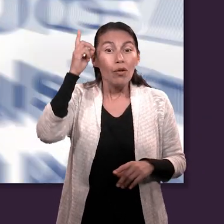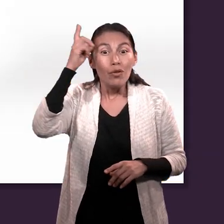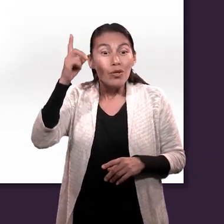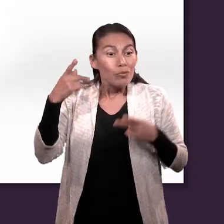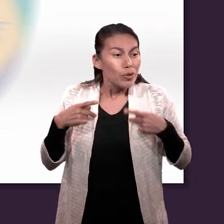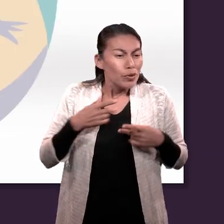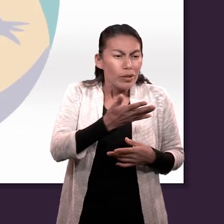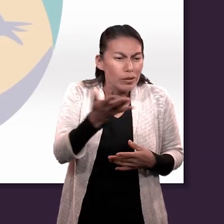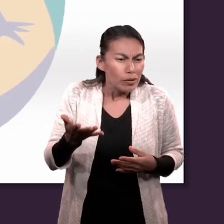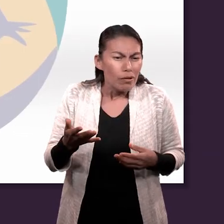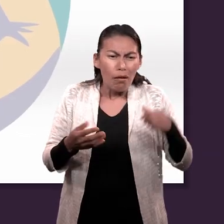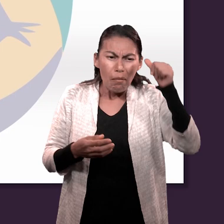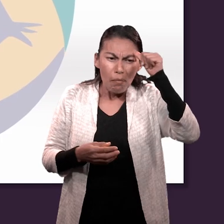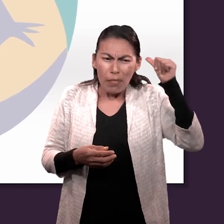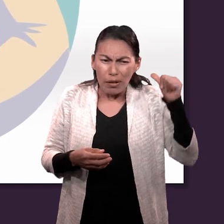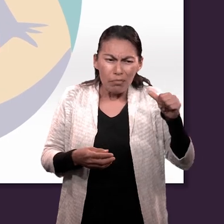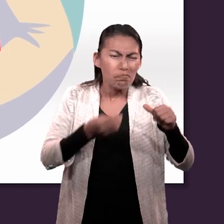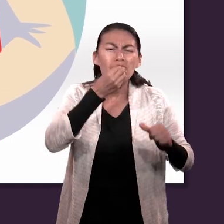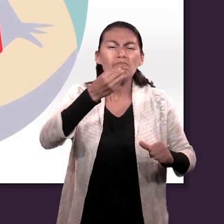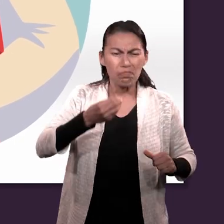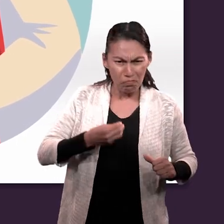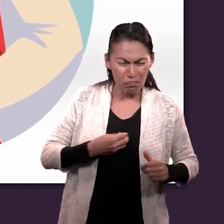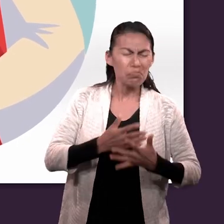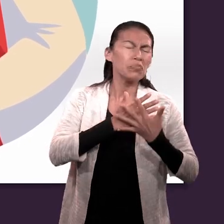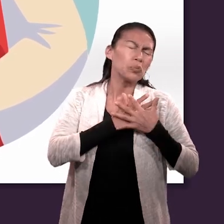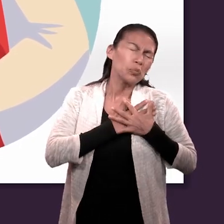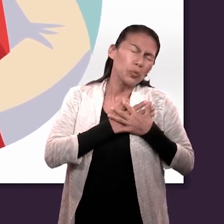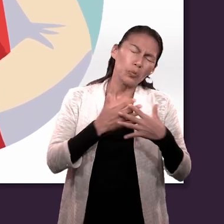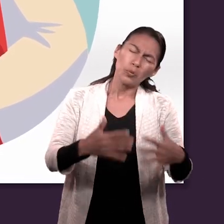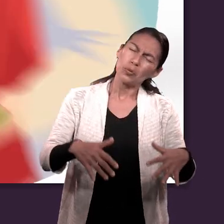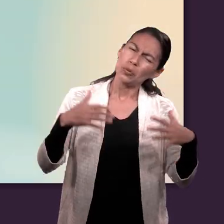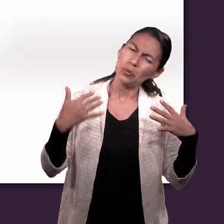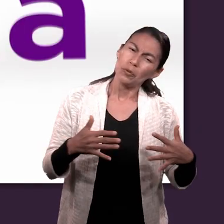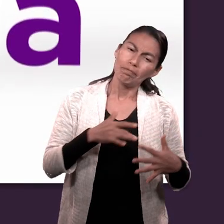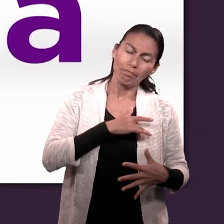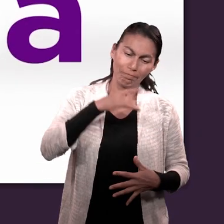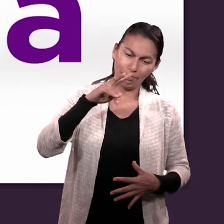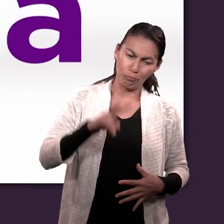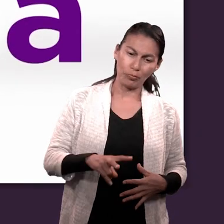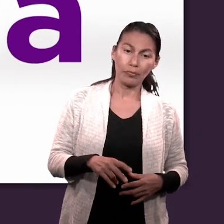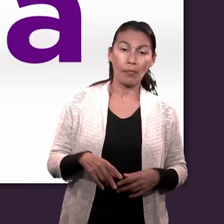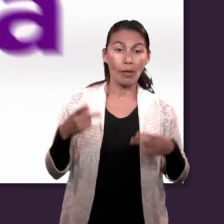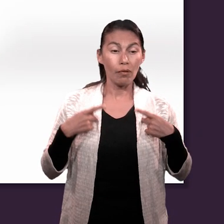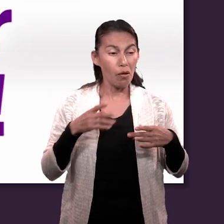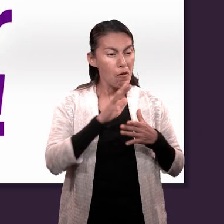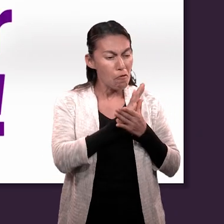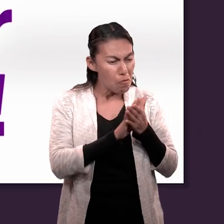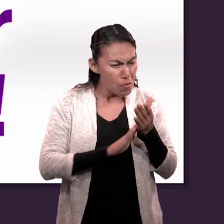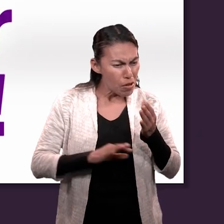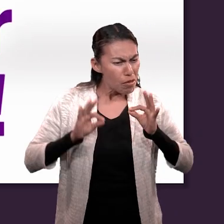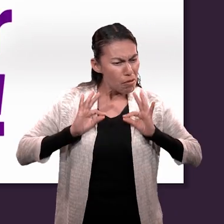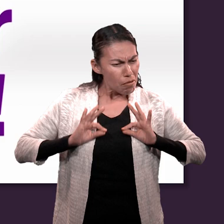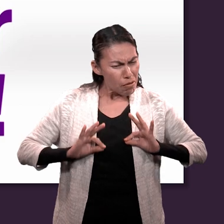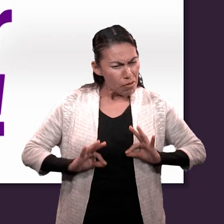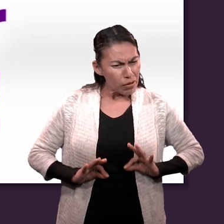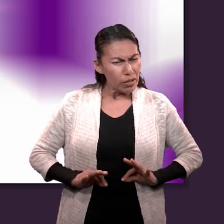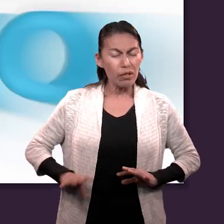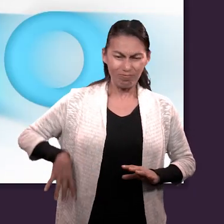Pero Dios ama sinceramente al pecador. Se necesitan fuerzas para ser manso y se necesita